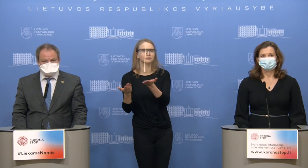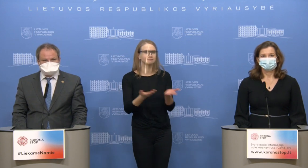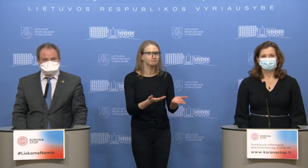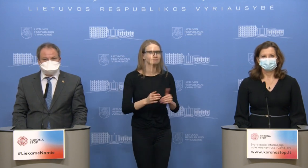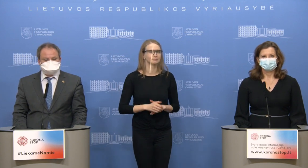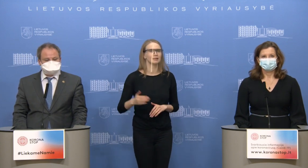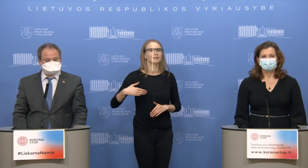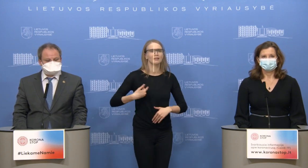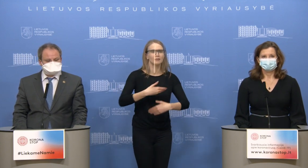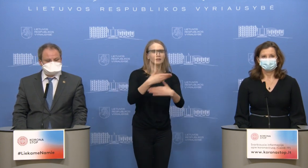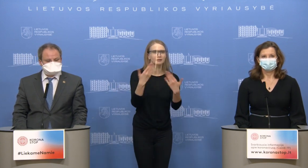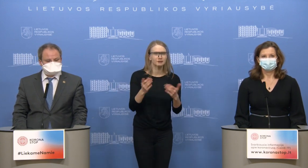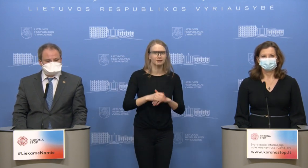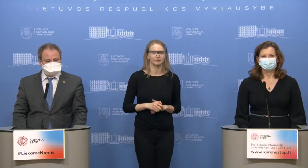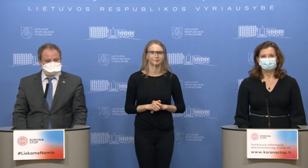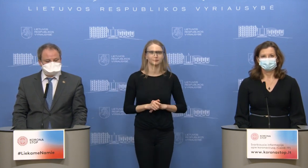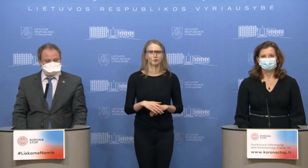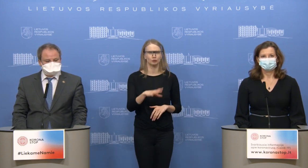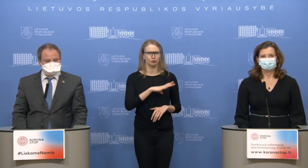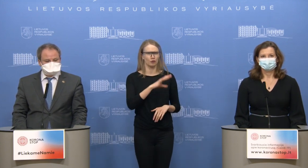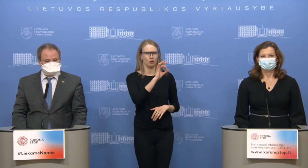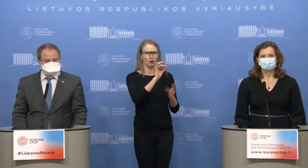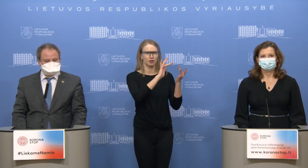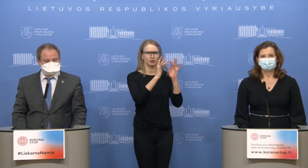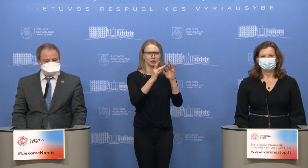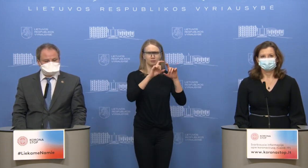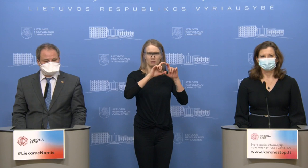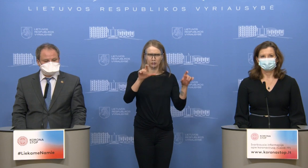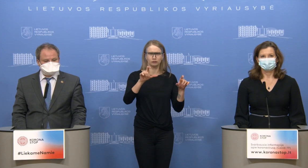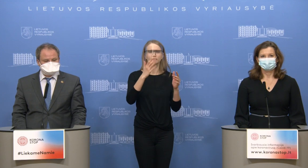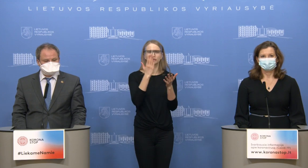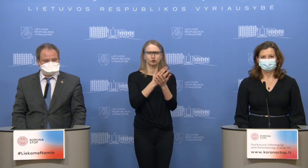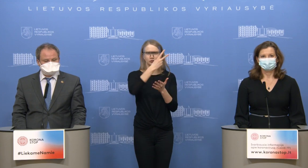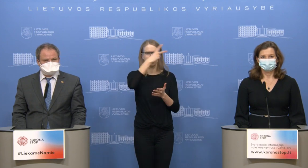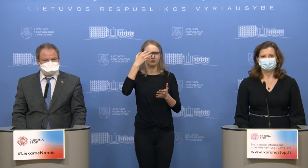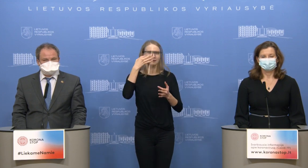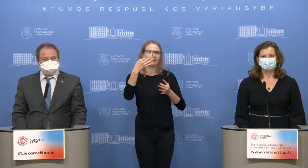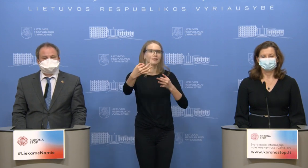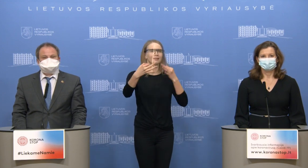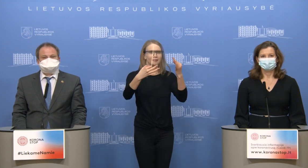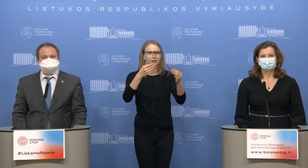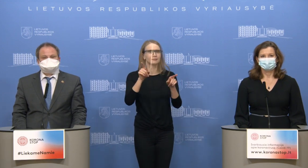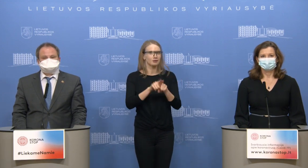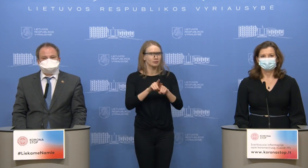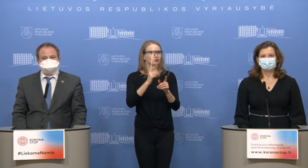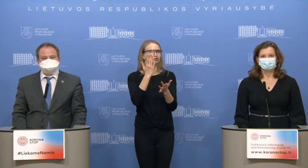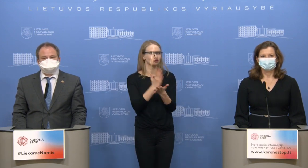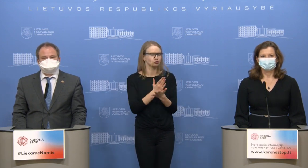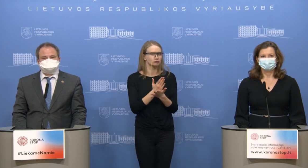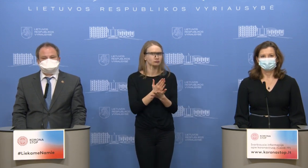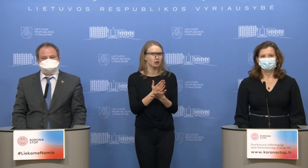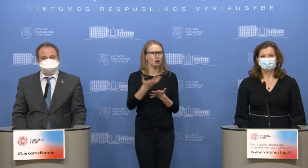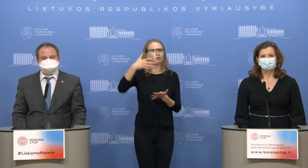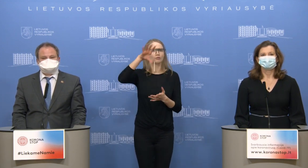Labadiena. Tai minėjote apie internetinės parduotuvės iš regionų, kad kūrėsi labai ir norėjau pasitirauti, galbūt, kuo